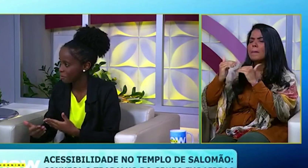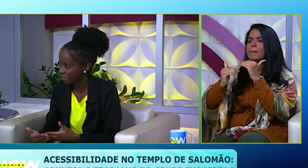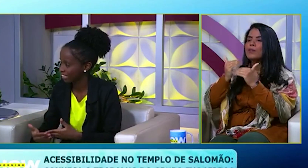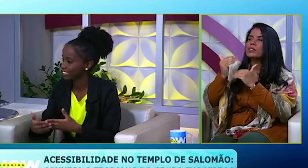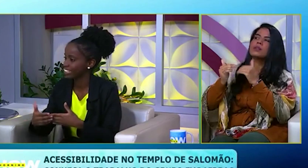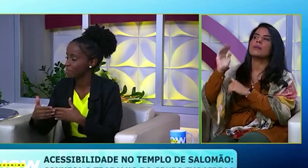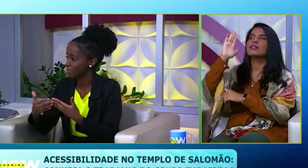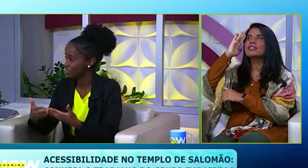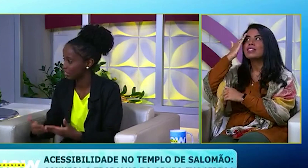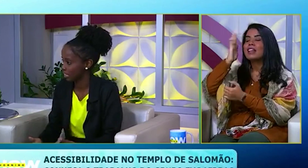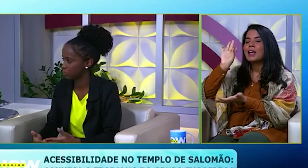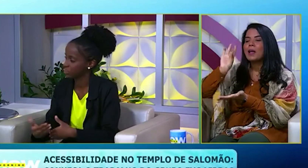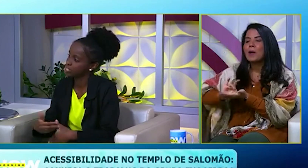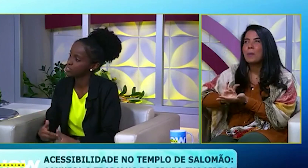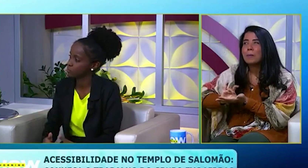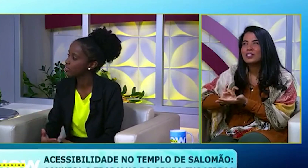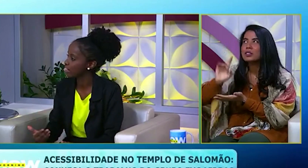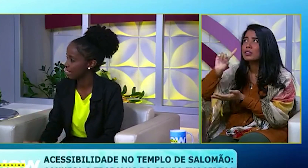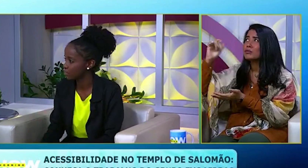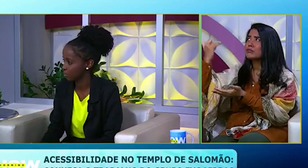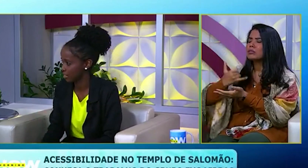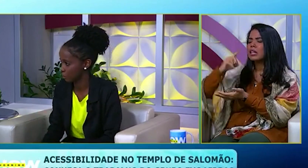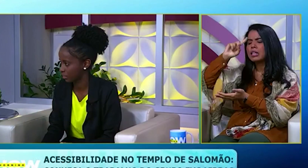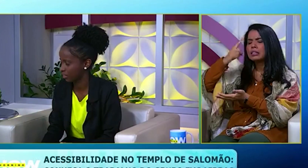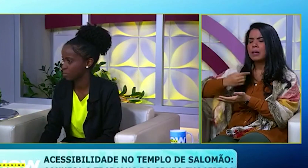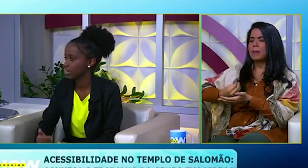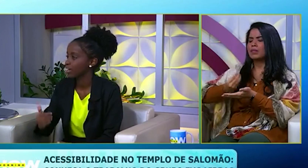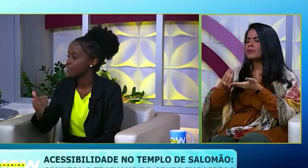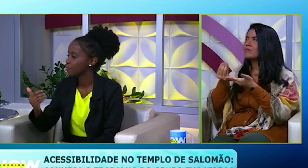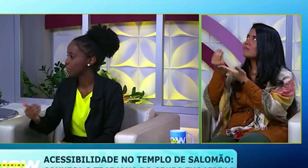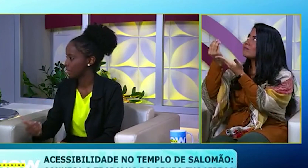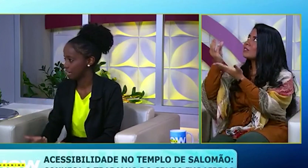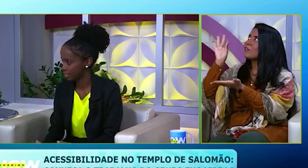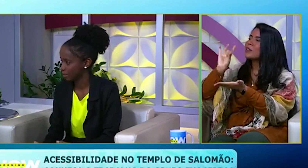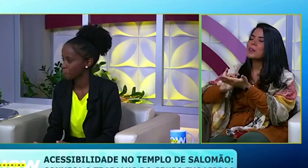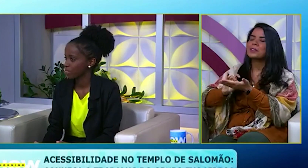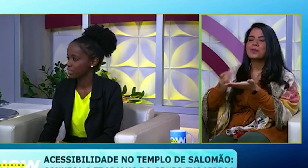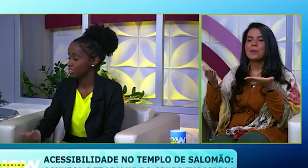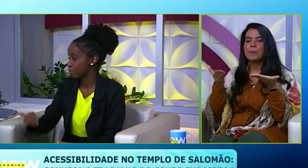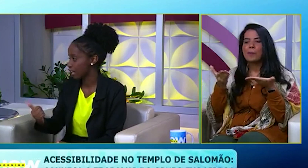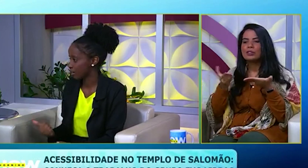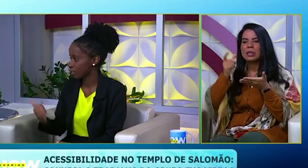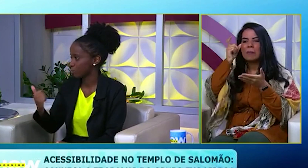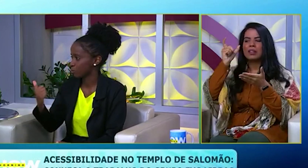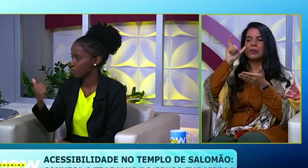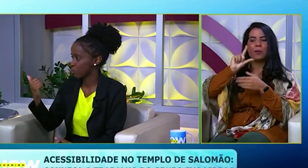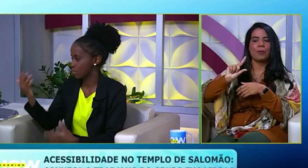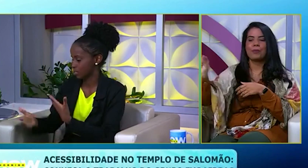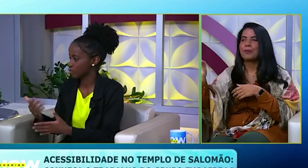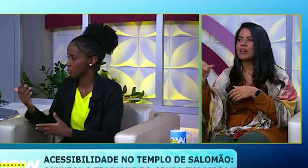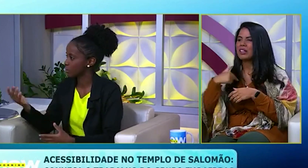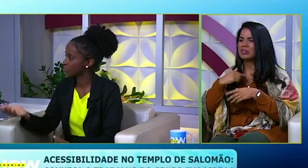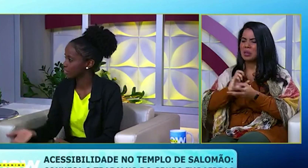realmente a palavra de Deus, De decidir me entregar de verdade para Deus. Fui liberta. Eu tinha mágoa por